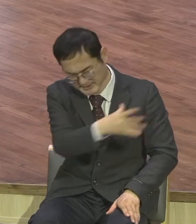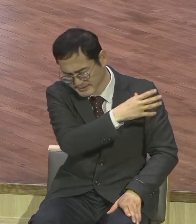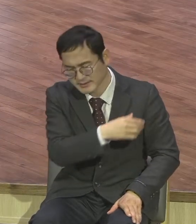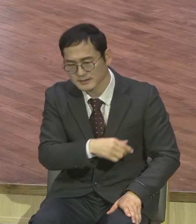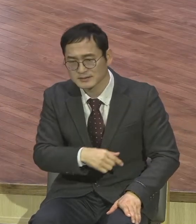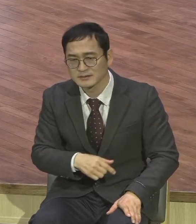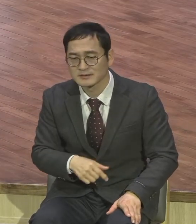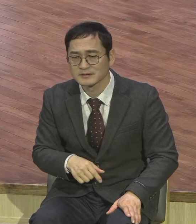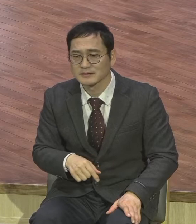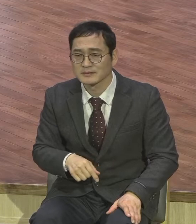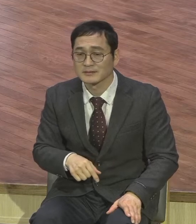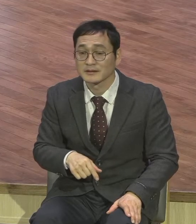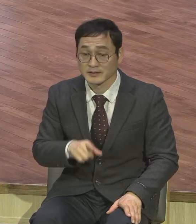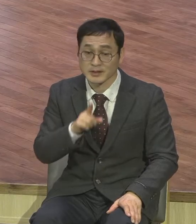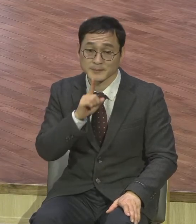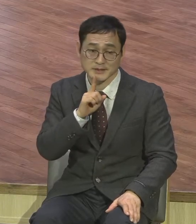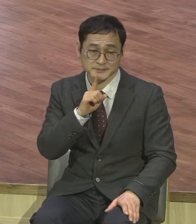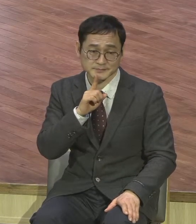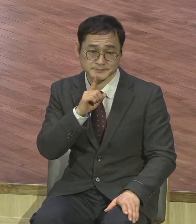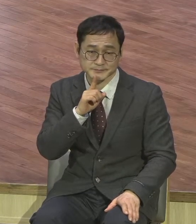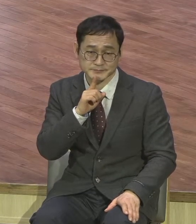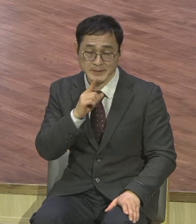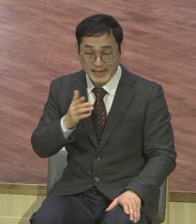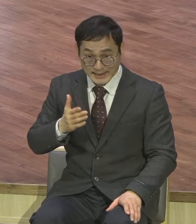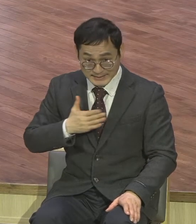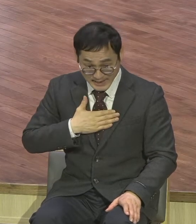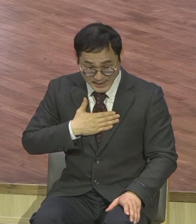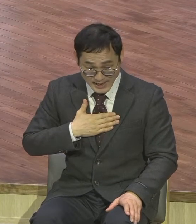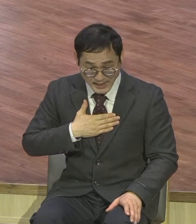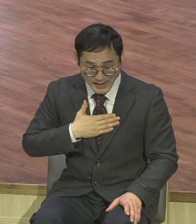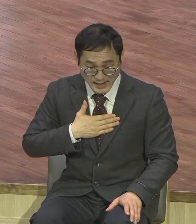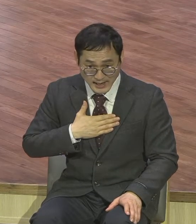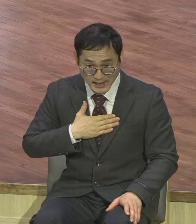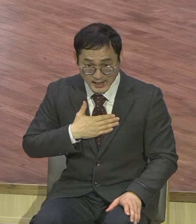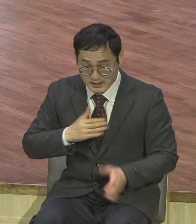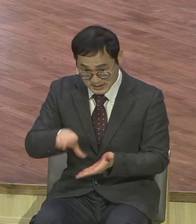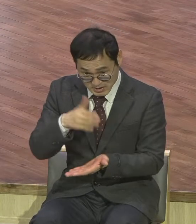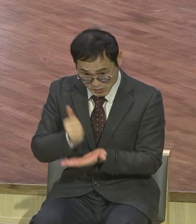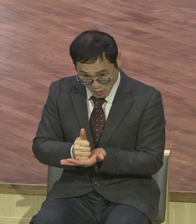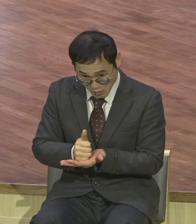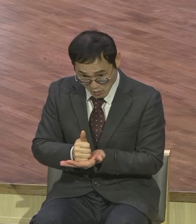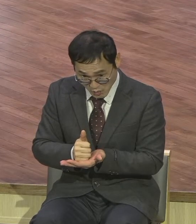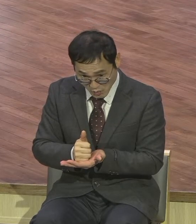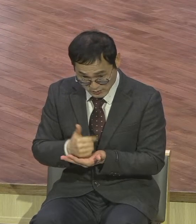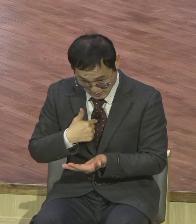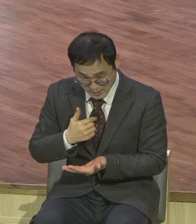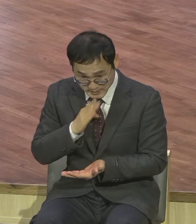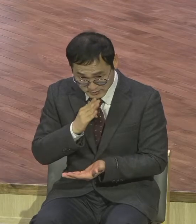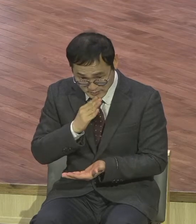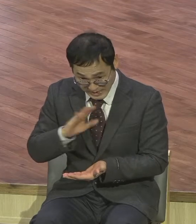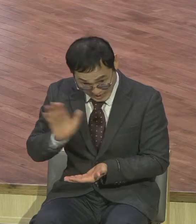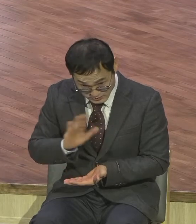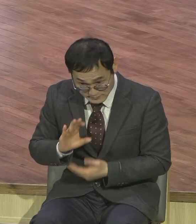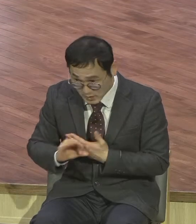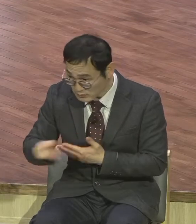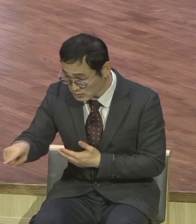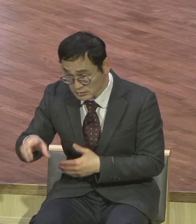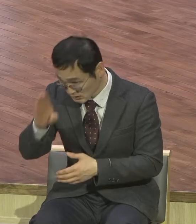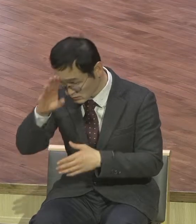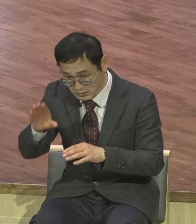한마디로 내가 그리스도 아니고 이걸 하겠느냐 하는 말씀이에요 예수님이 그리스도한 사실을